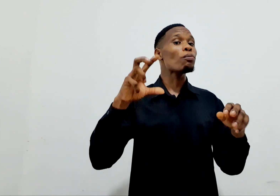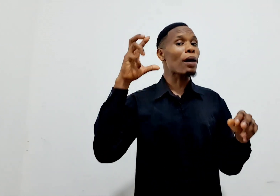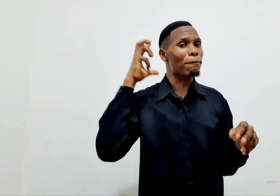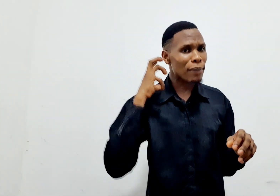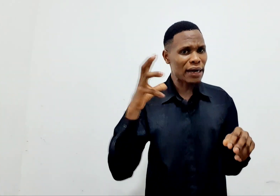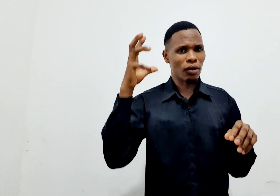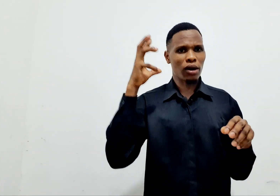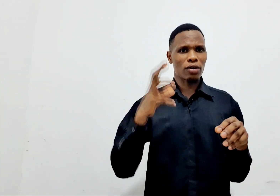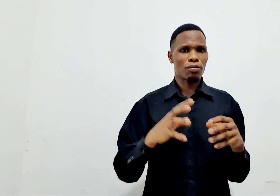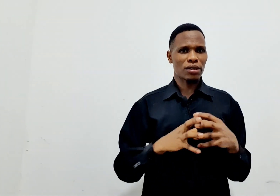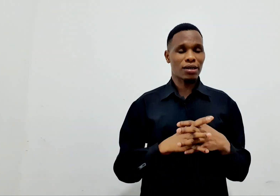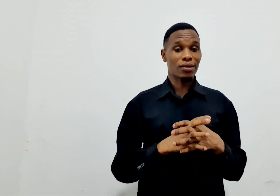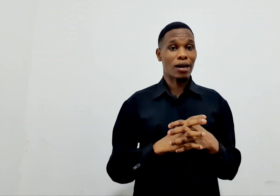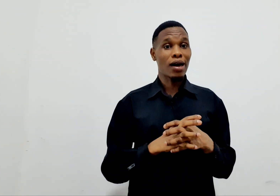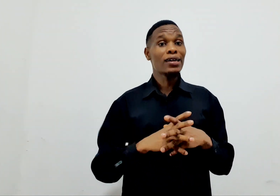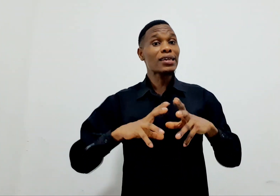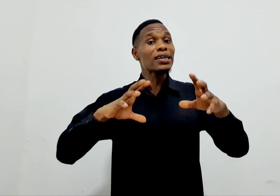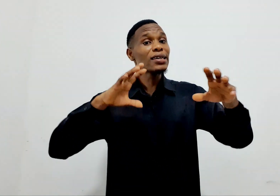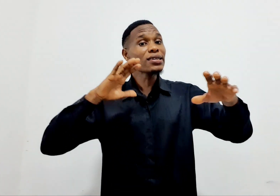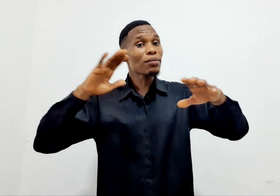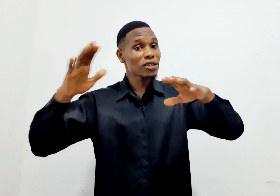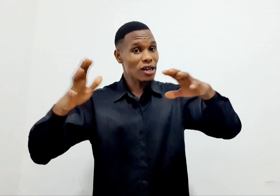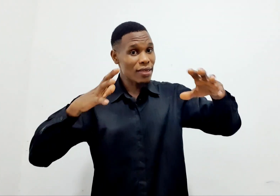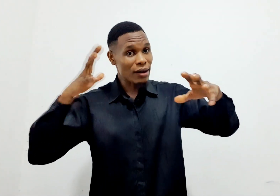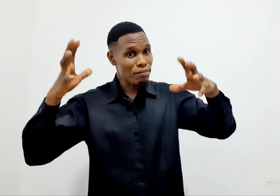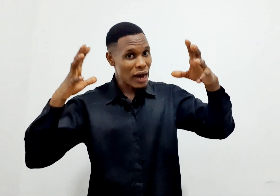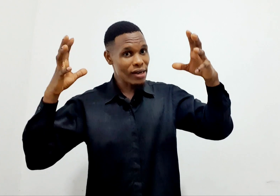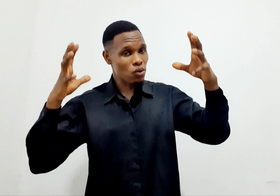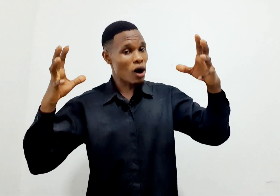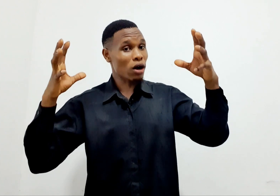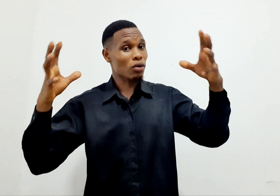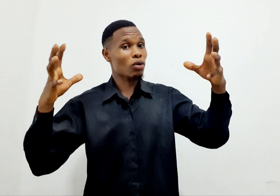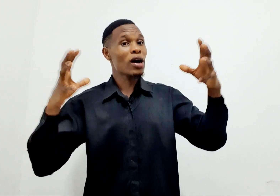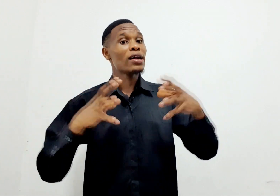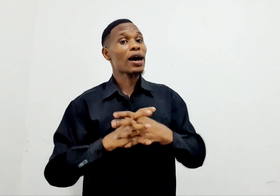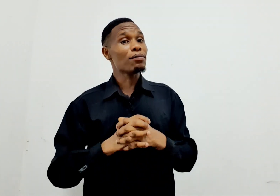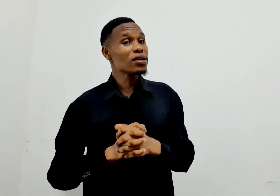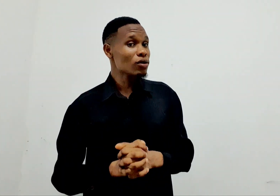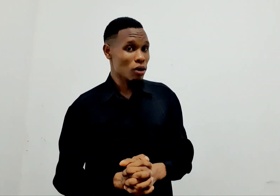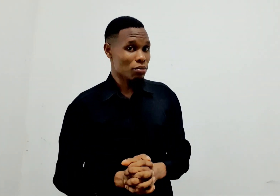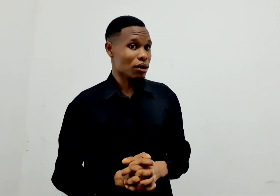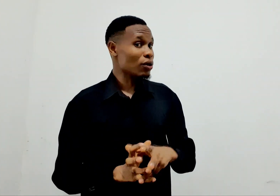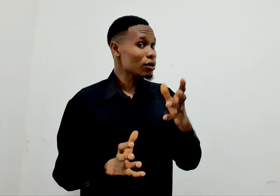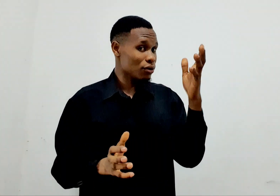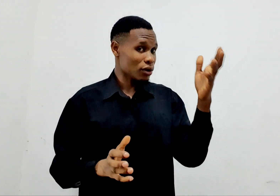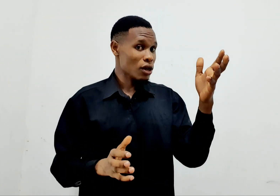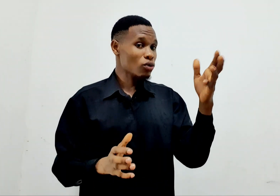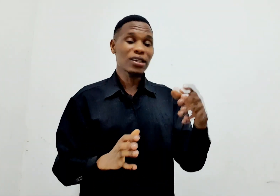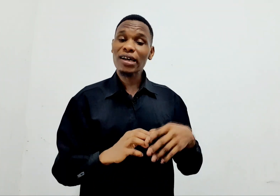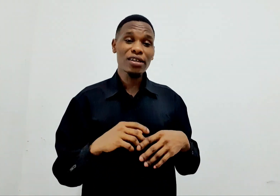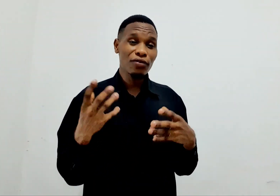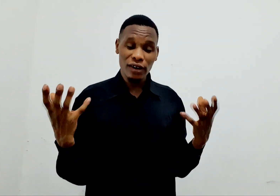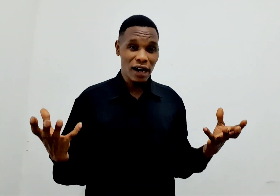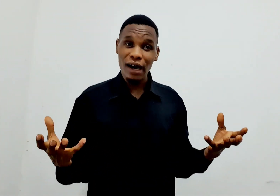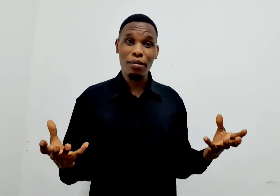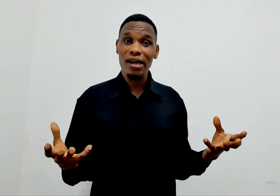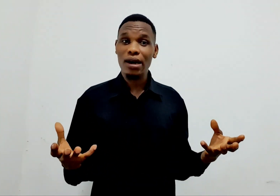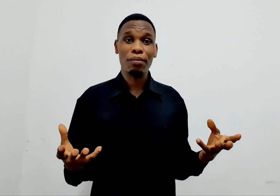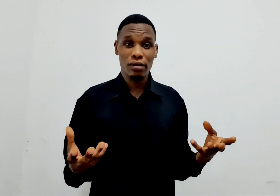kupambana kwa ke kupitiliza. Tengeneza maisha ya samani kwako. Na amini kwa ambana. Wewe. Unaitaji frana amani hapa